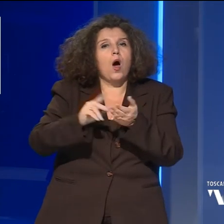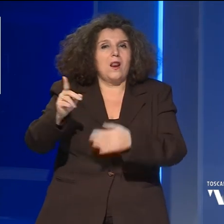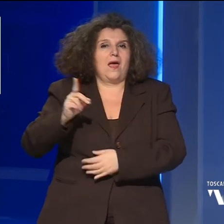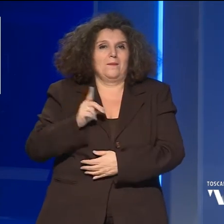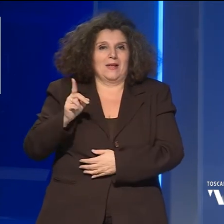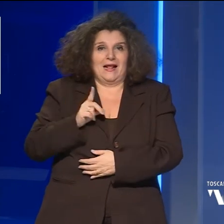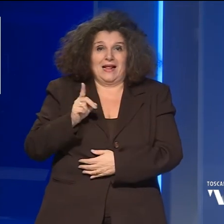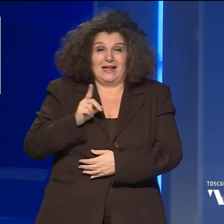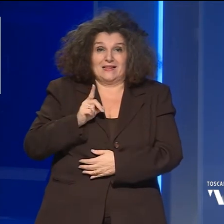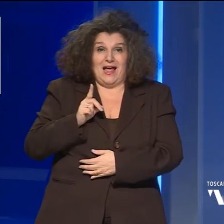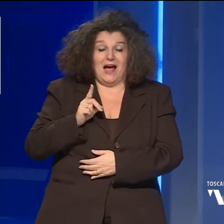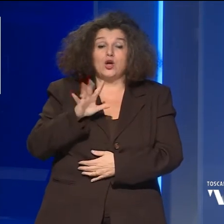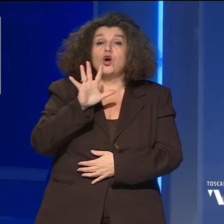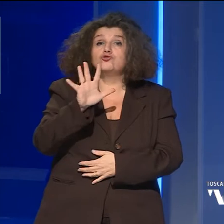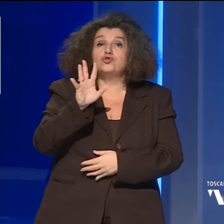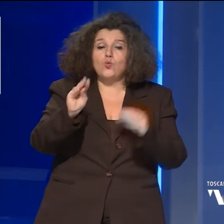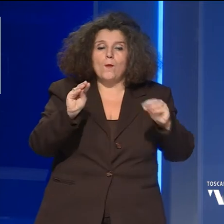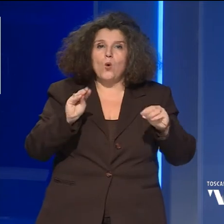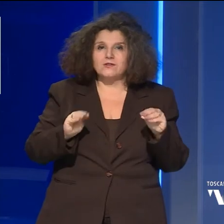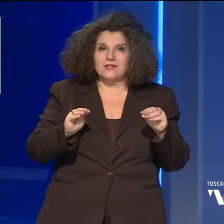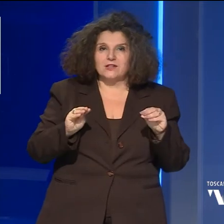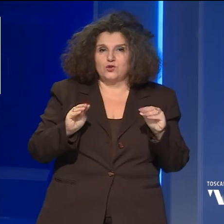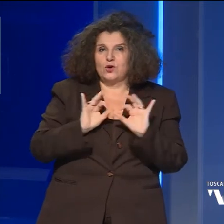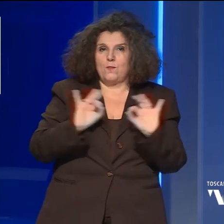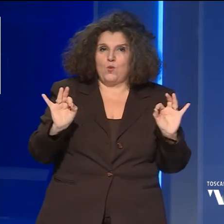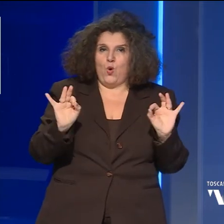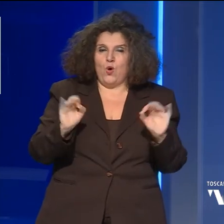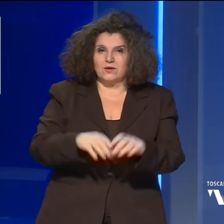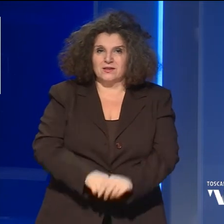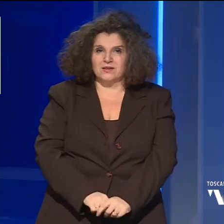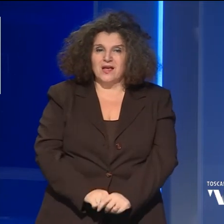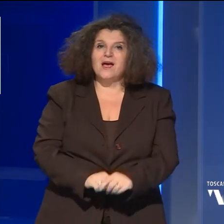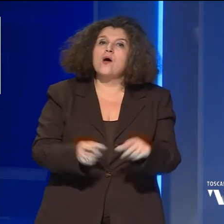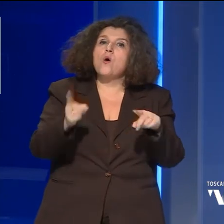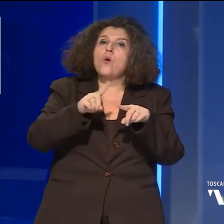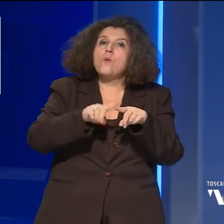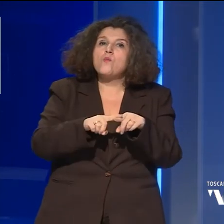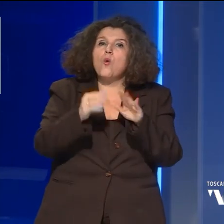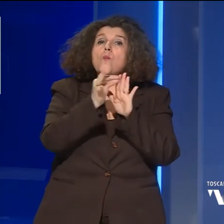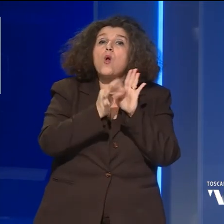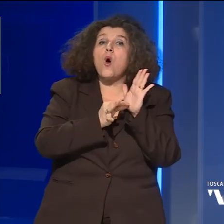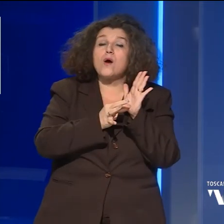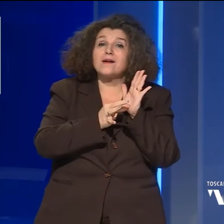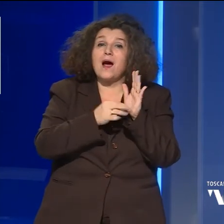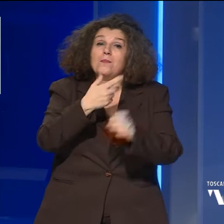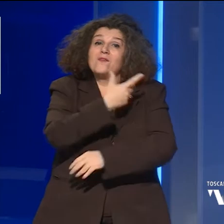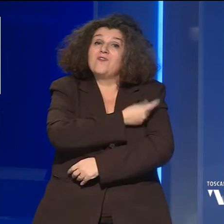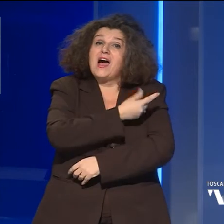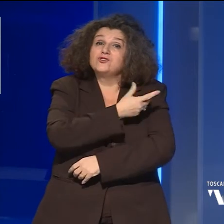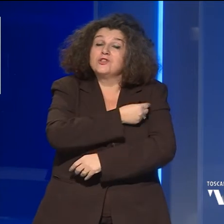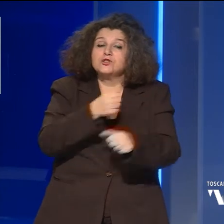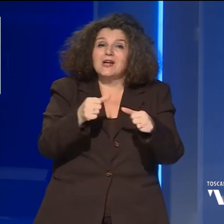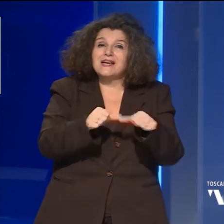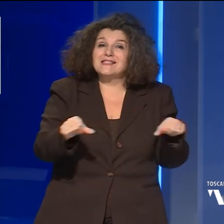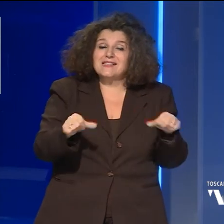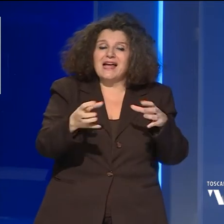'ordine, con 5 postazioni a disposizione. Sono inoltre in programma le vaccinazioni presso le sedi